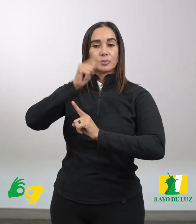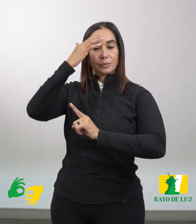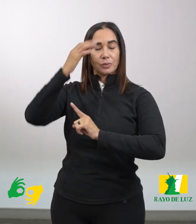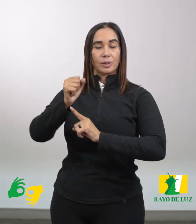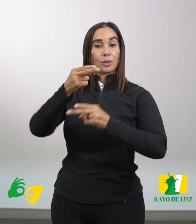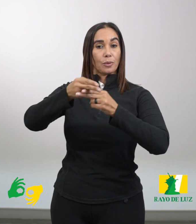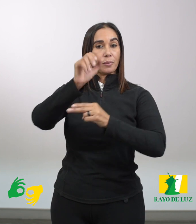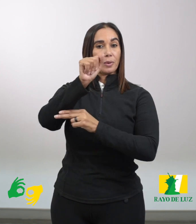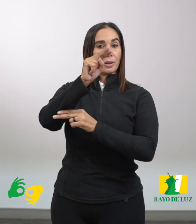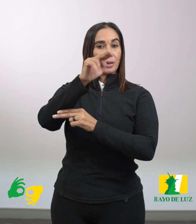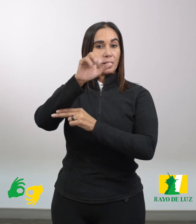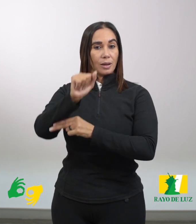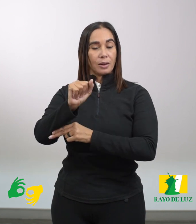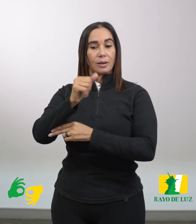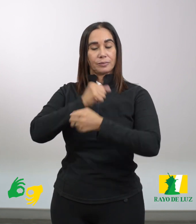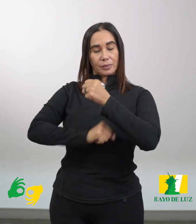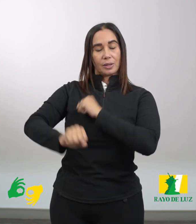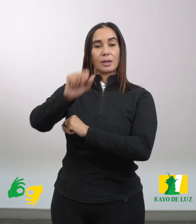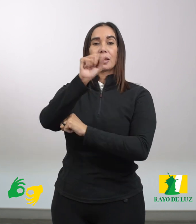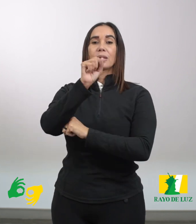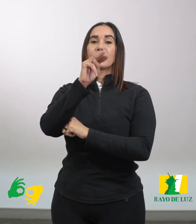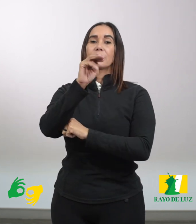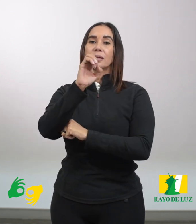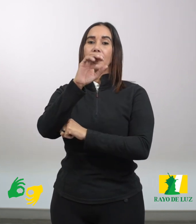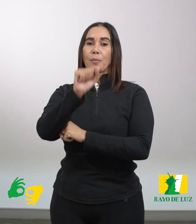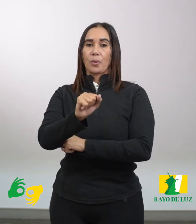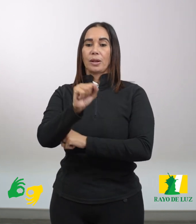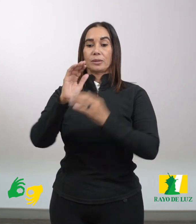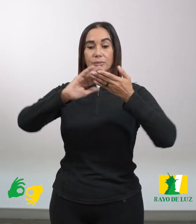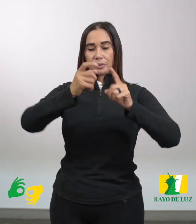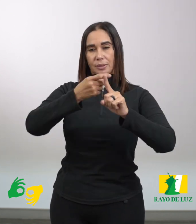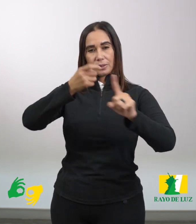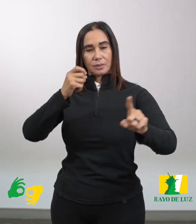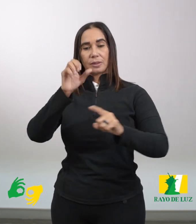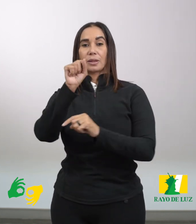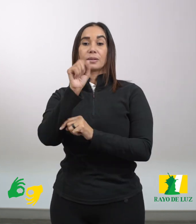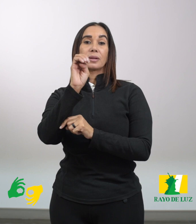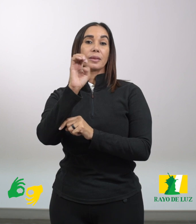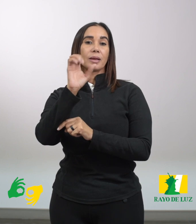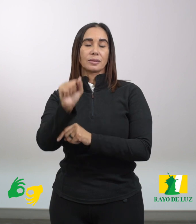Ana, hija de Fanuel, de la tribu de Aser. Era una mujer muy anciana.